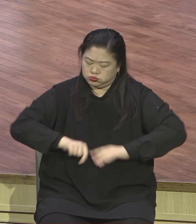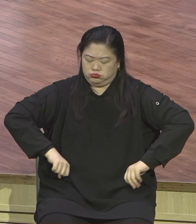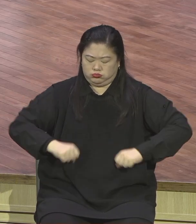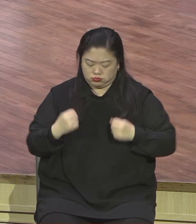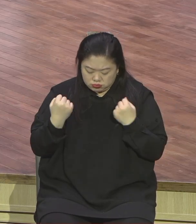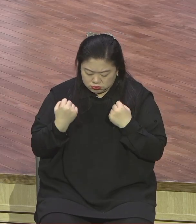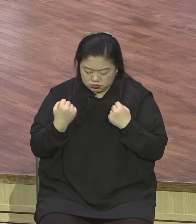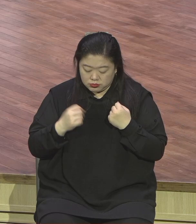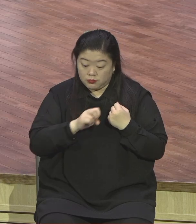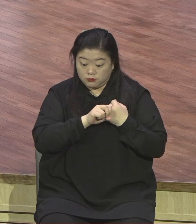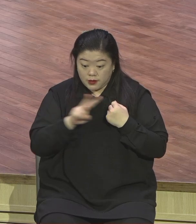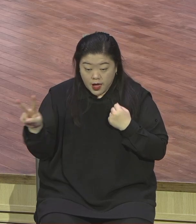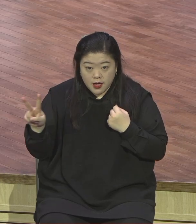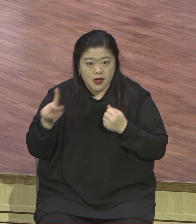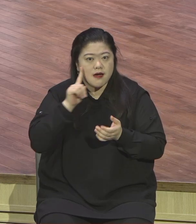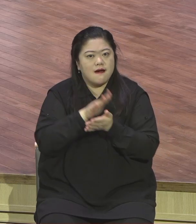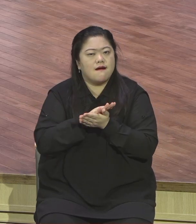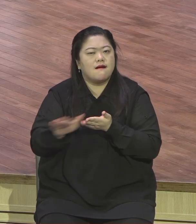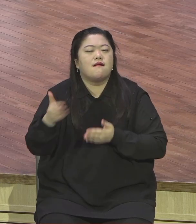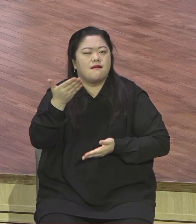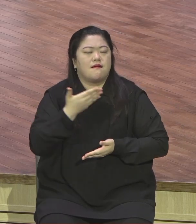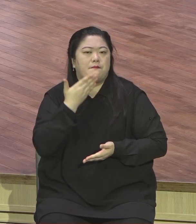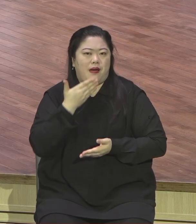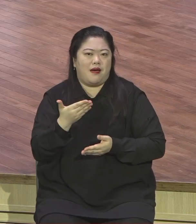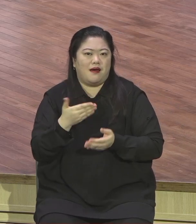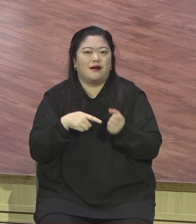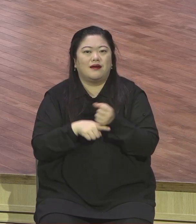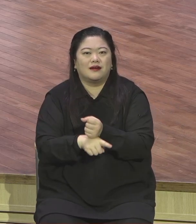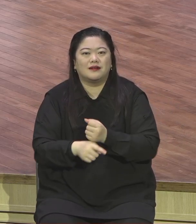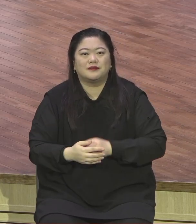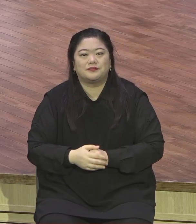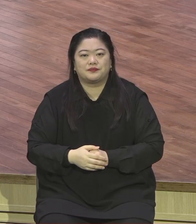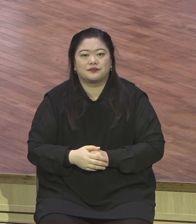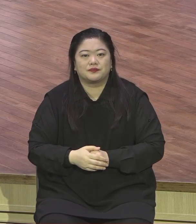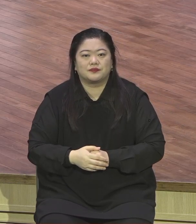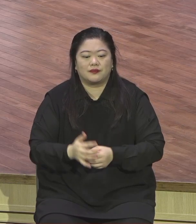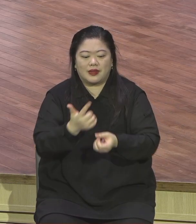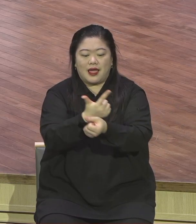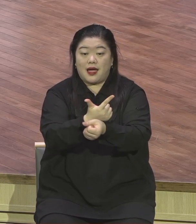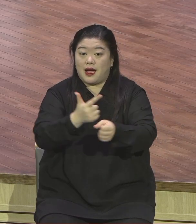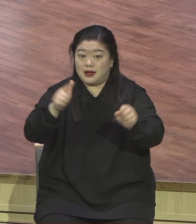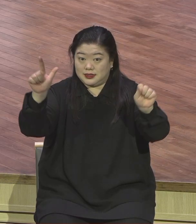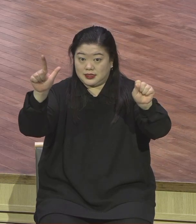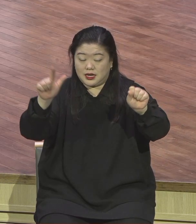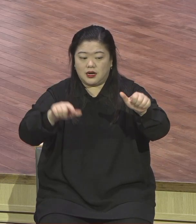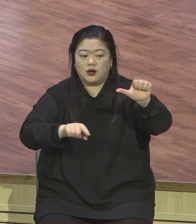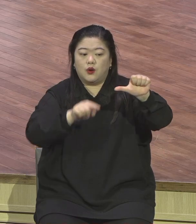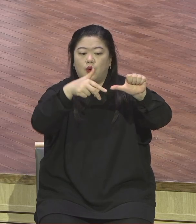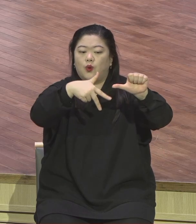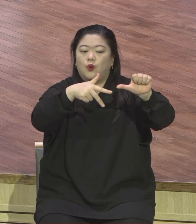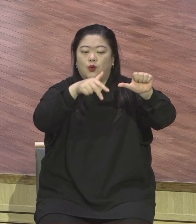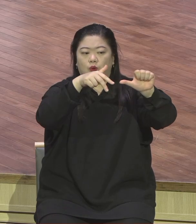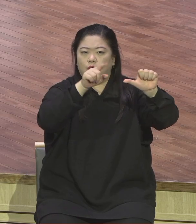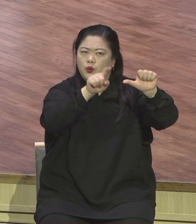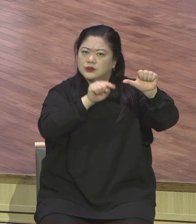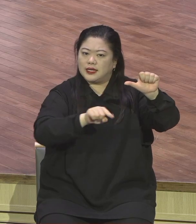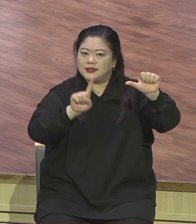있다라고 하는 말씀입니다. 사도 바울은 갈라데아소 5장 1절에서 영적 진리를 절대 놓치지